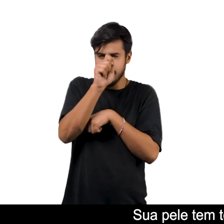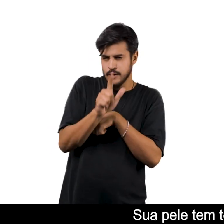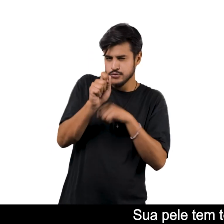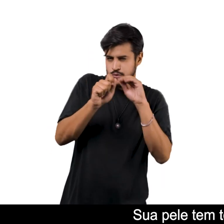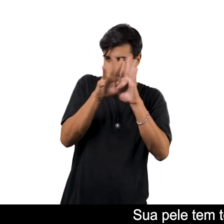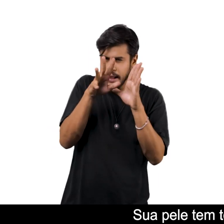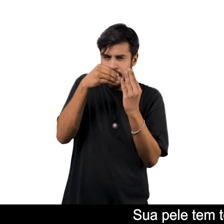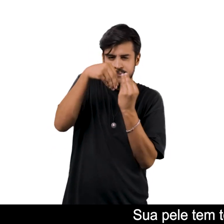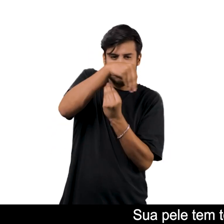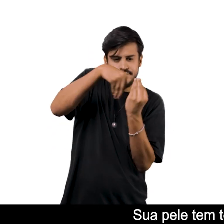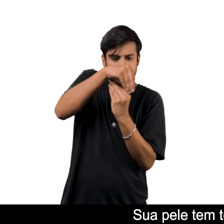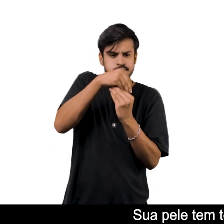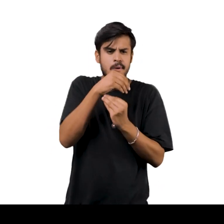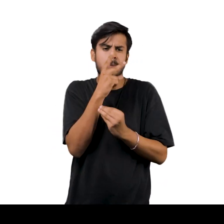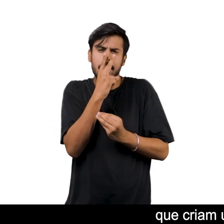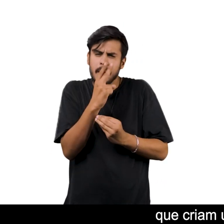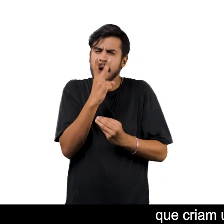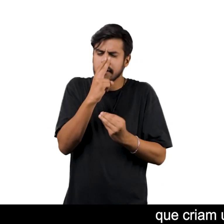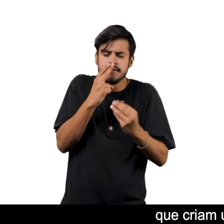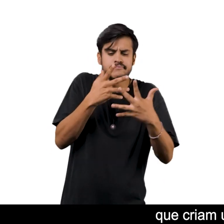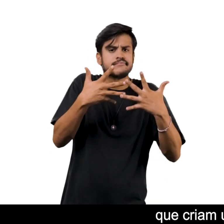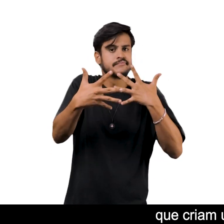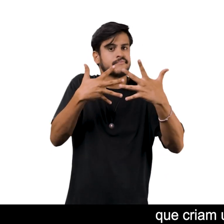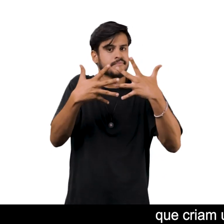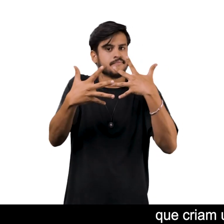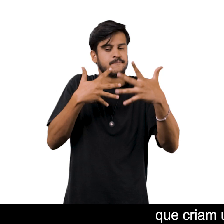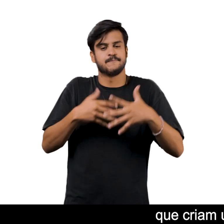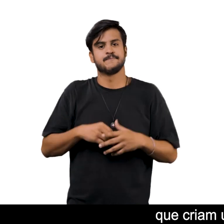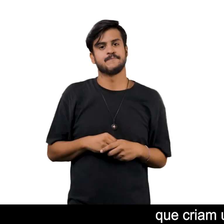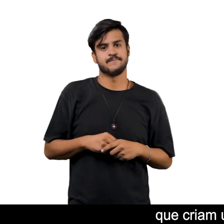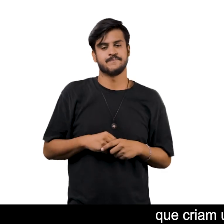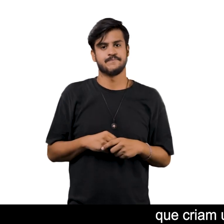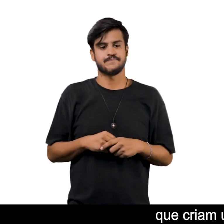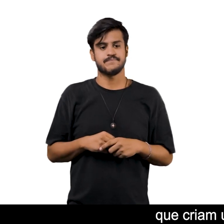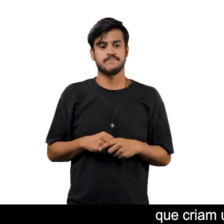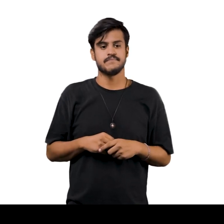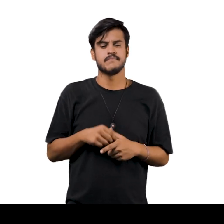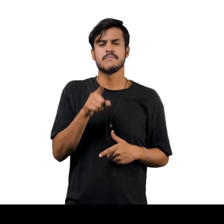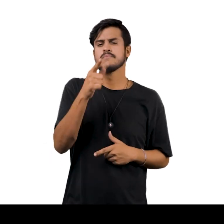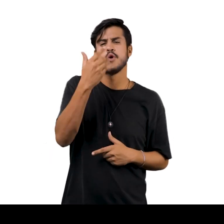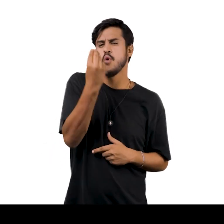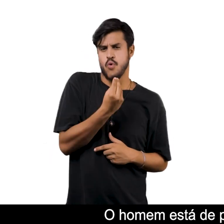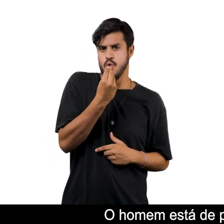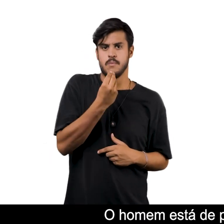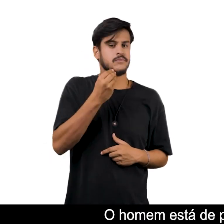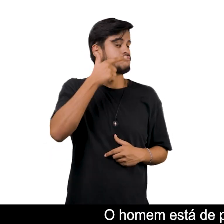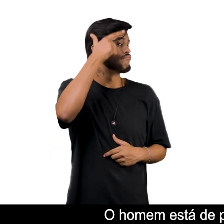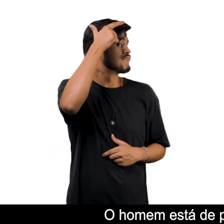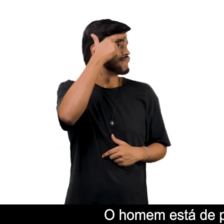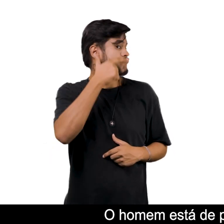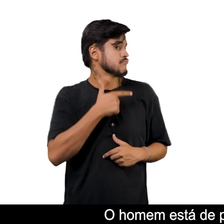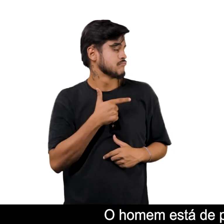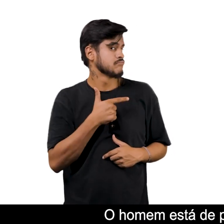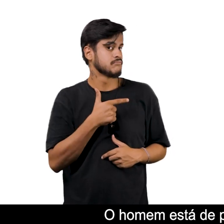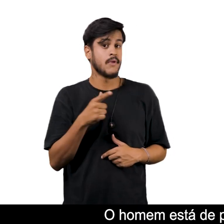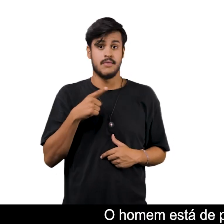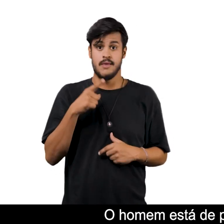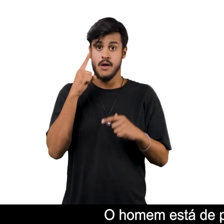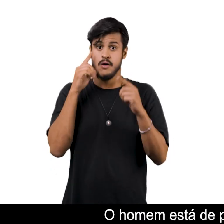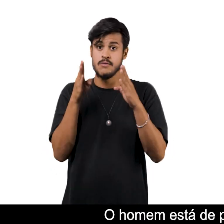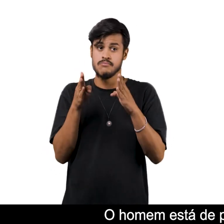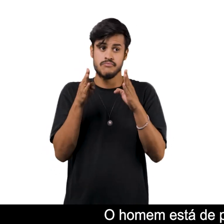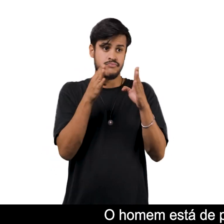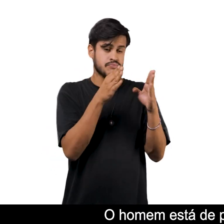cinza e azul claro Que cria um aspecto de transparência O homem está de perfil